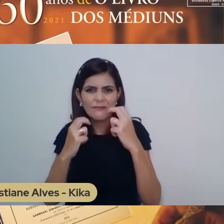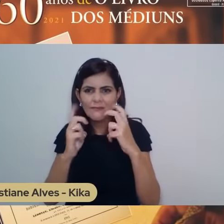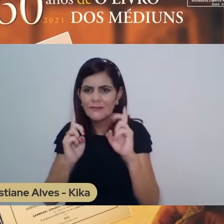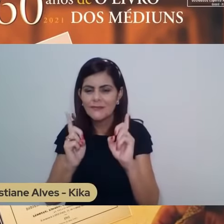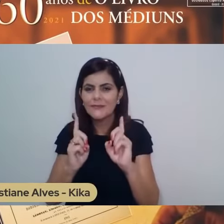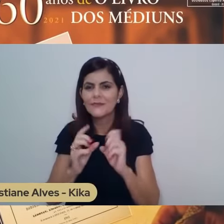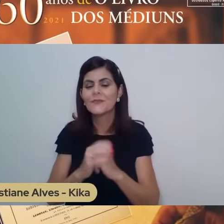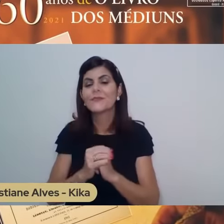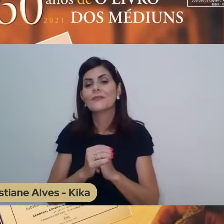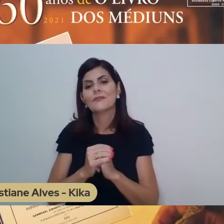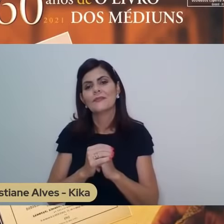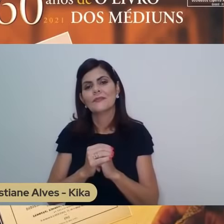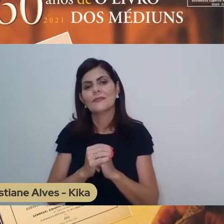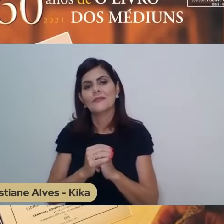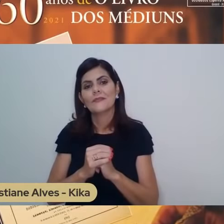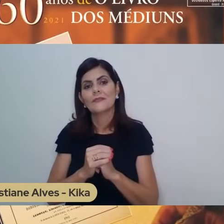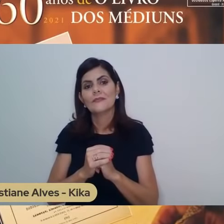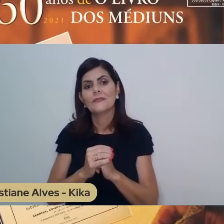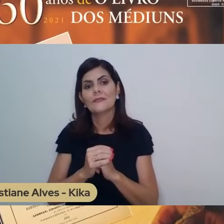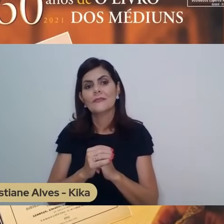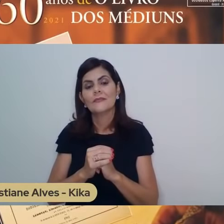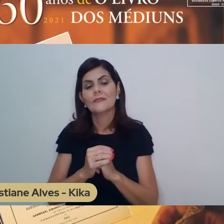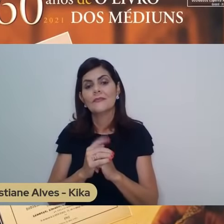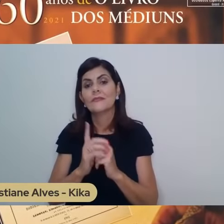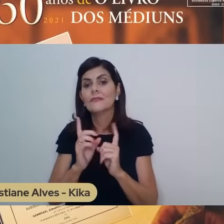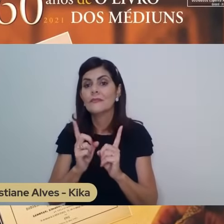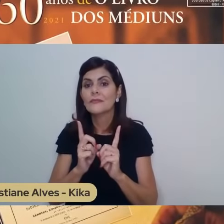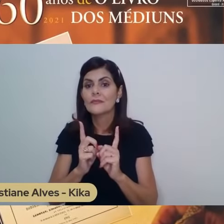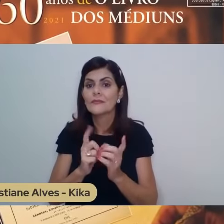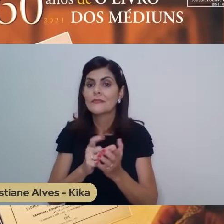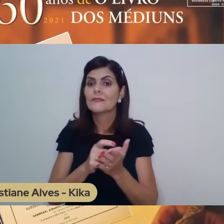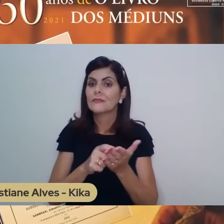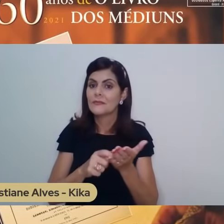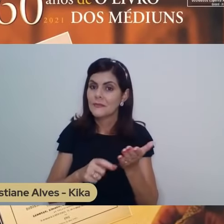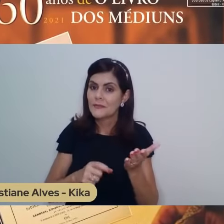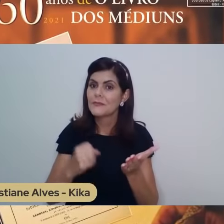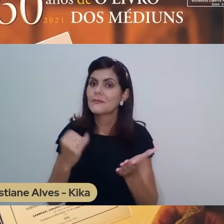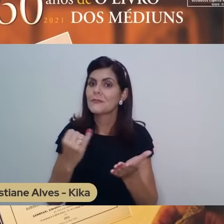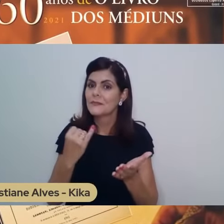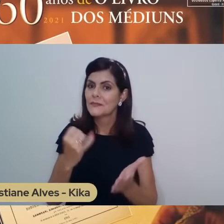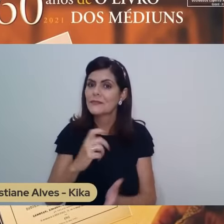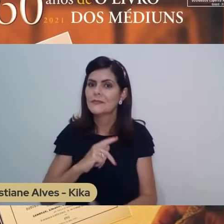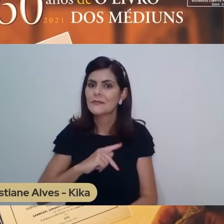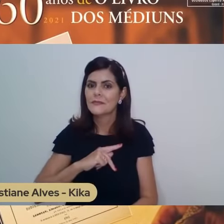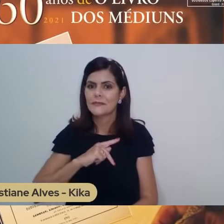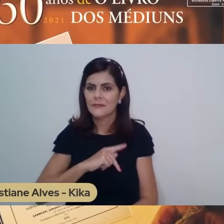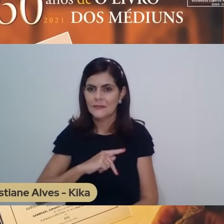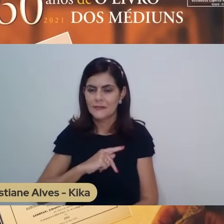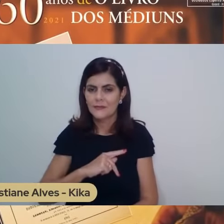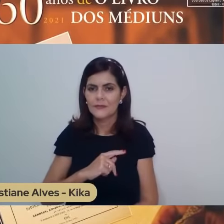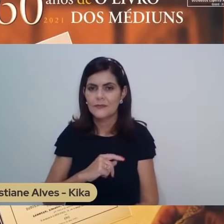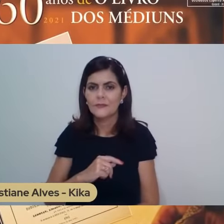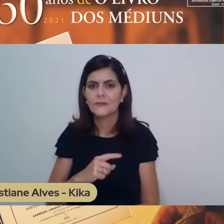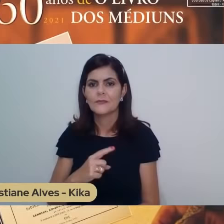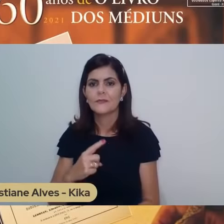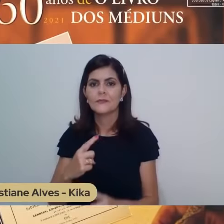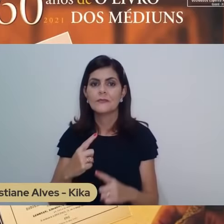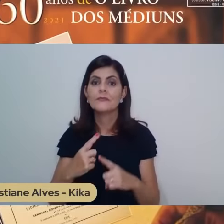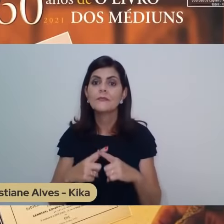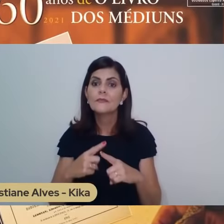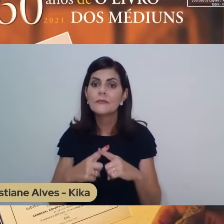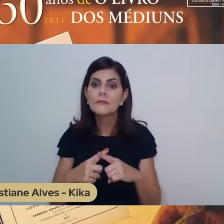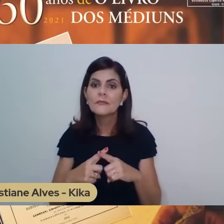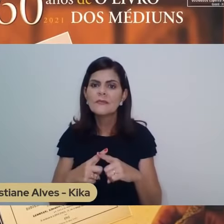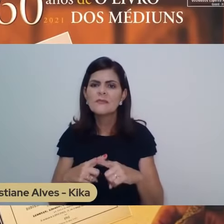Esta é, talvez, uma das mais valiosas lições da vida de Paulo. não perder tempo